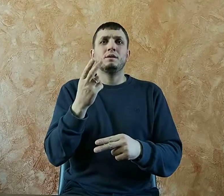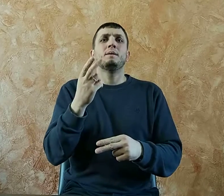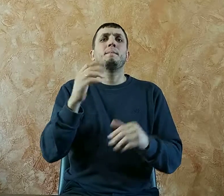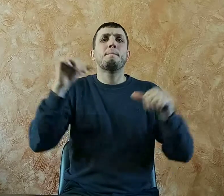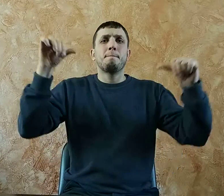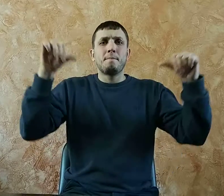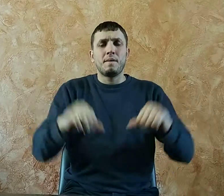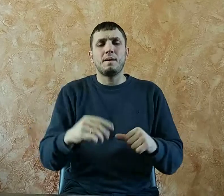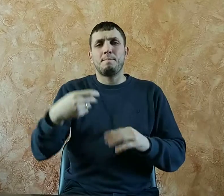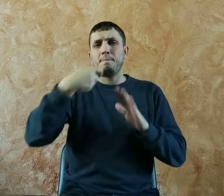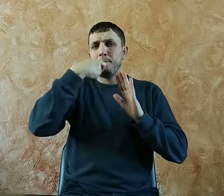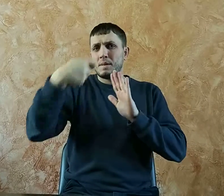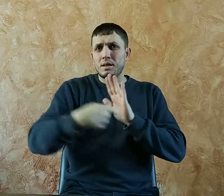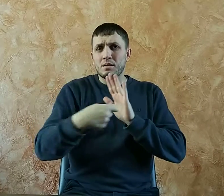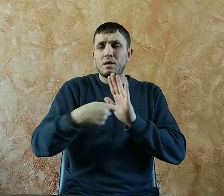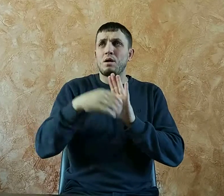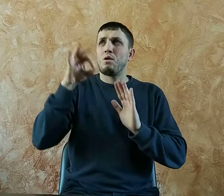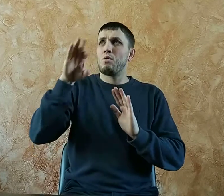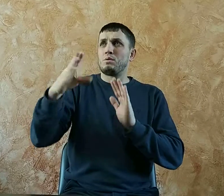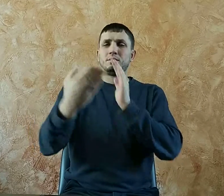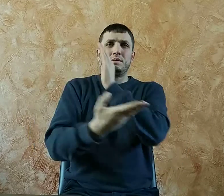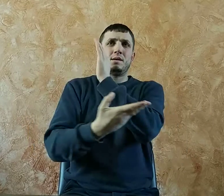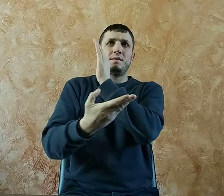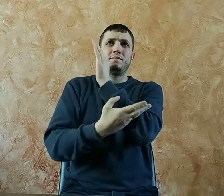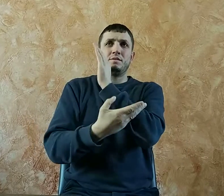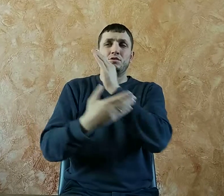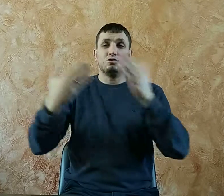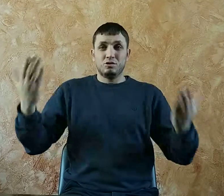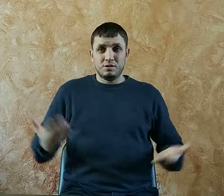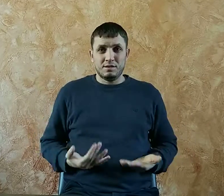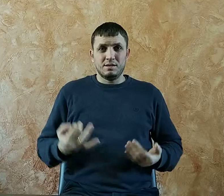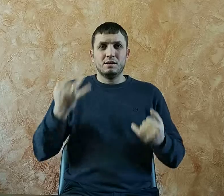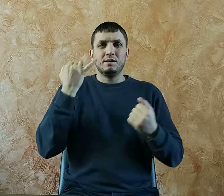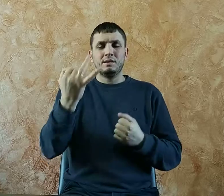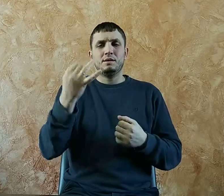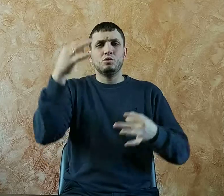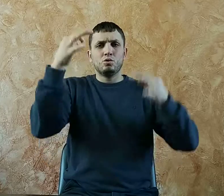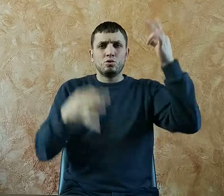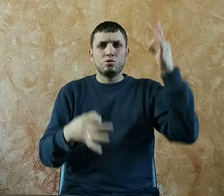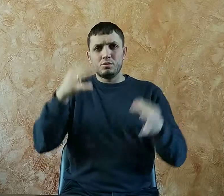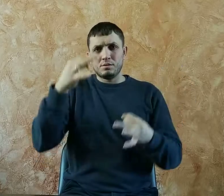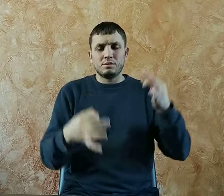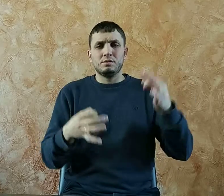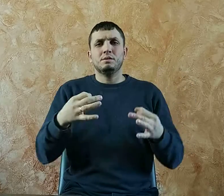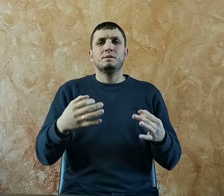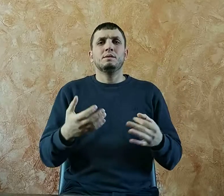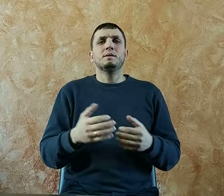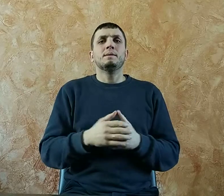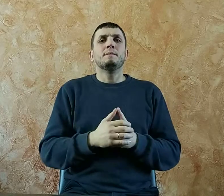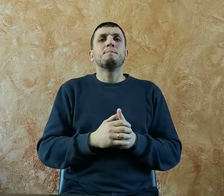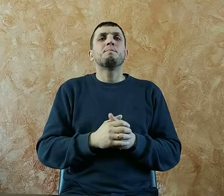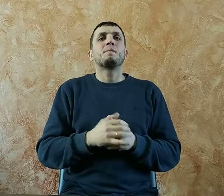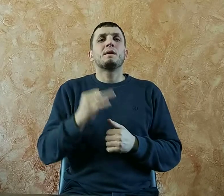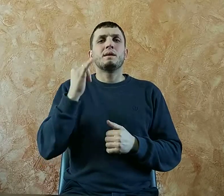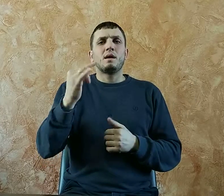и осуждены на жизни скорбей. Им оставалось лишь надеяться на милость Бога,